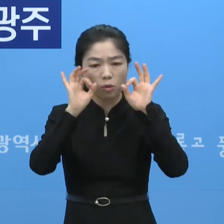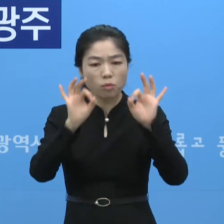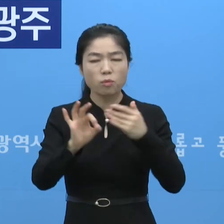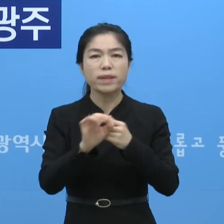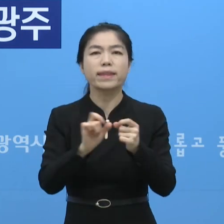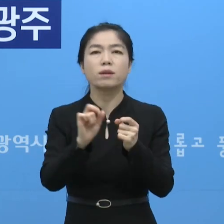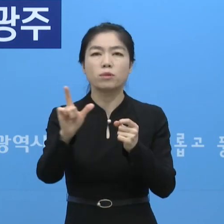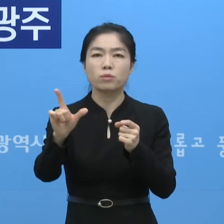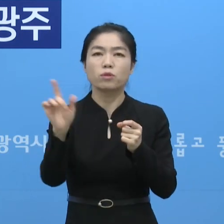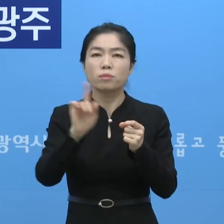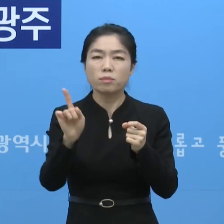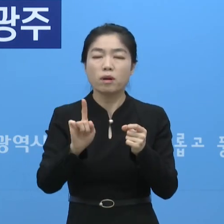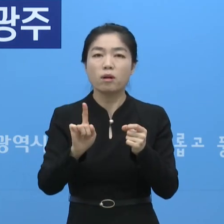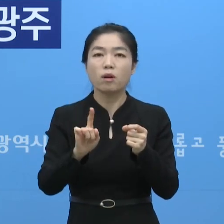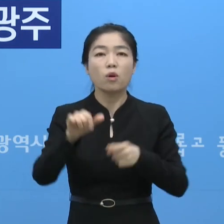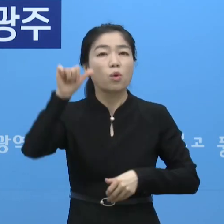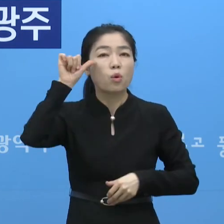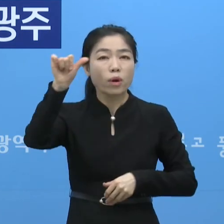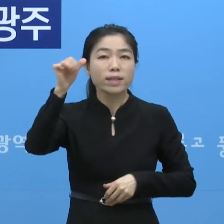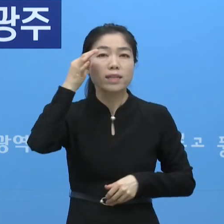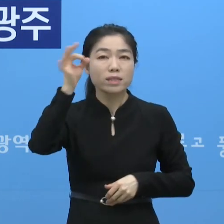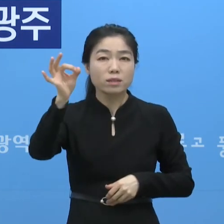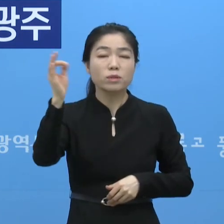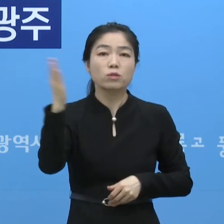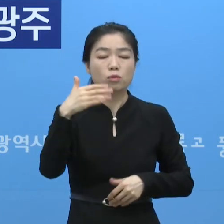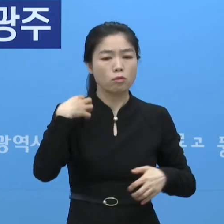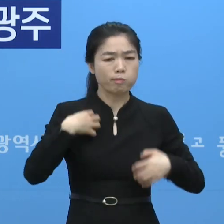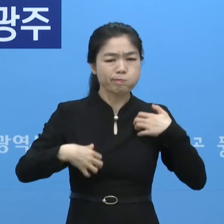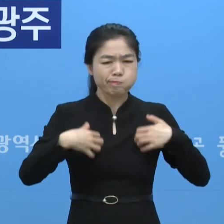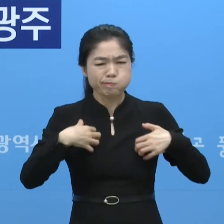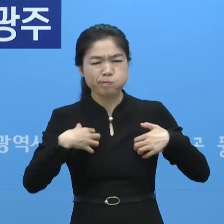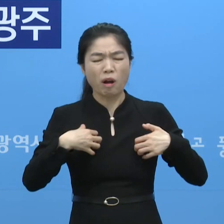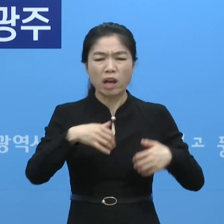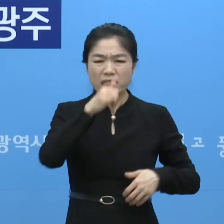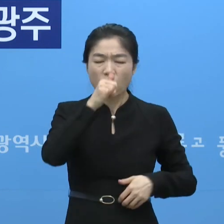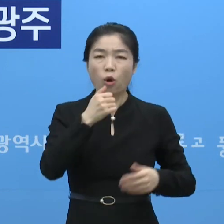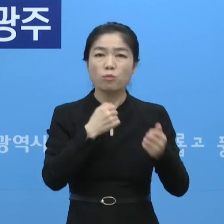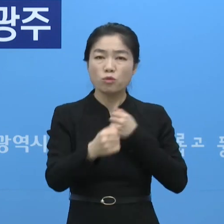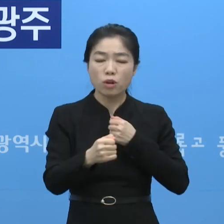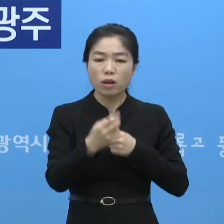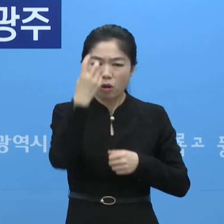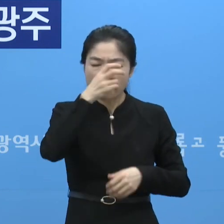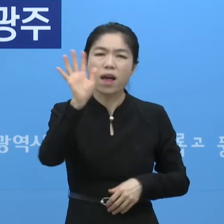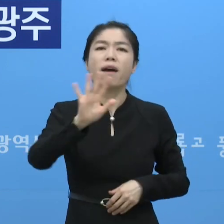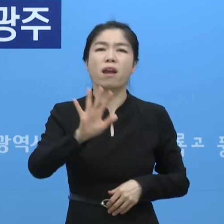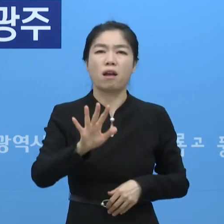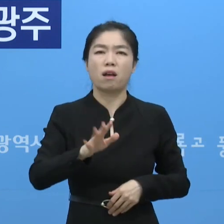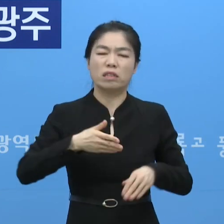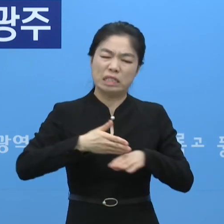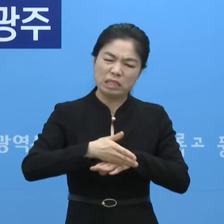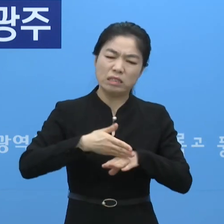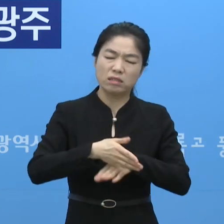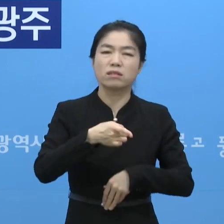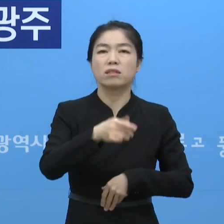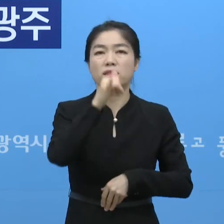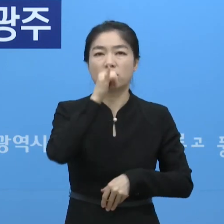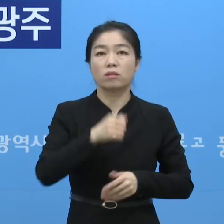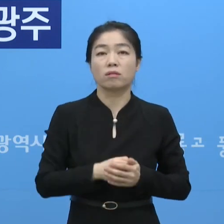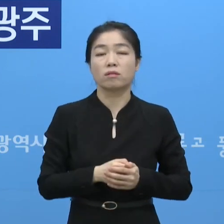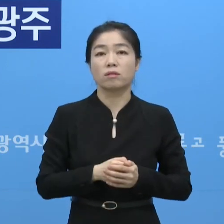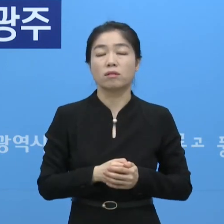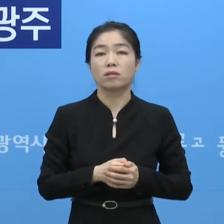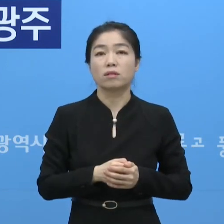보면 대부분 최소한 5일에서 10일 정도 증상이 있었음에도 아직도 검사를 받지 않는 사례들이 나타나고 있습니다.